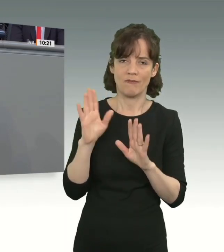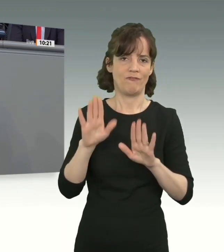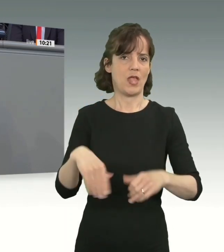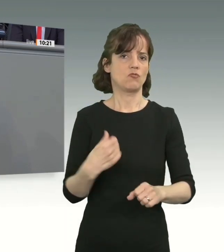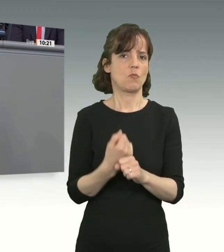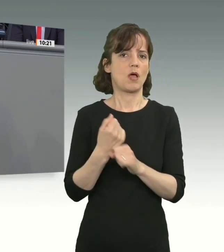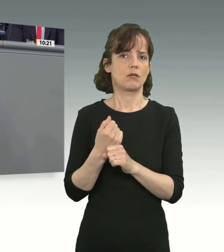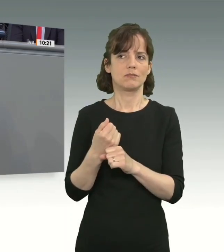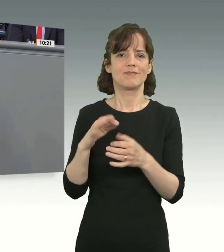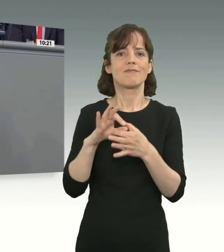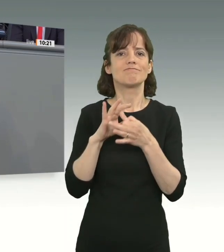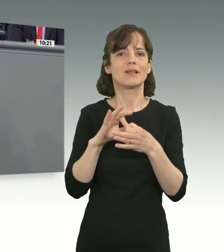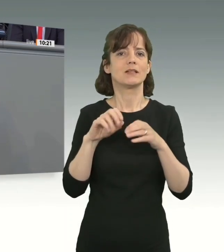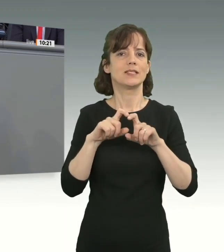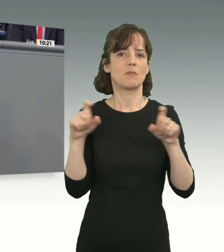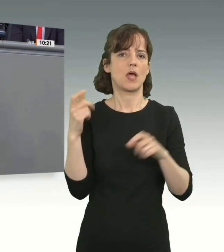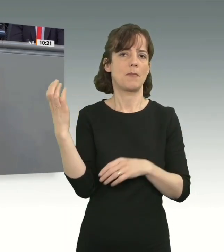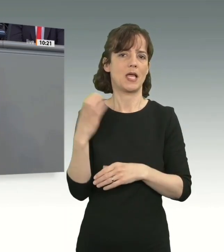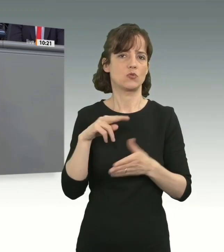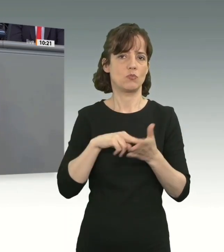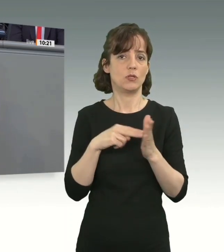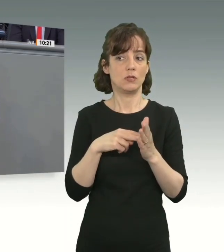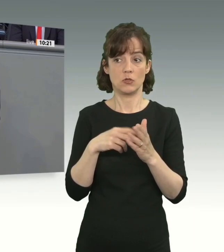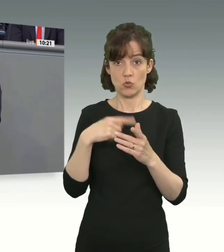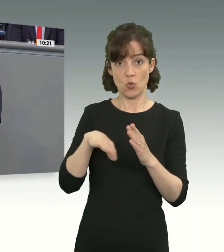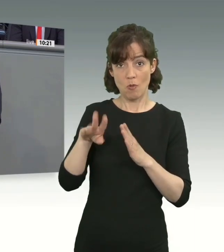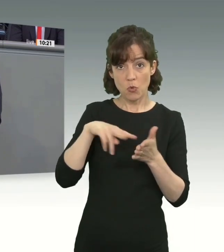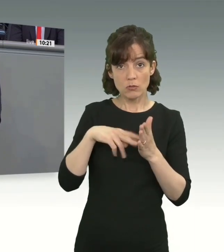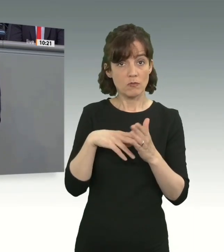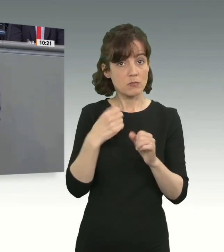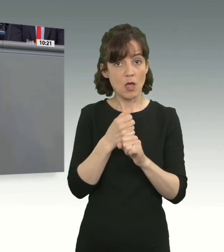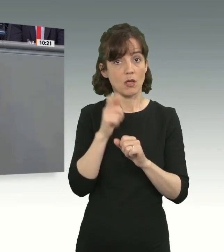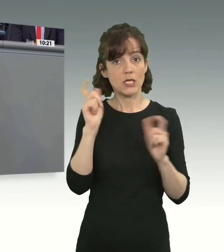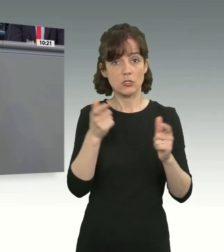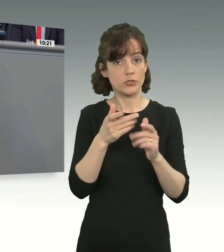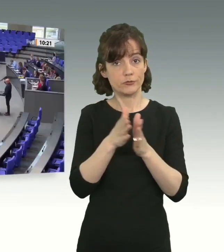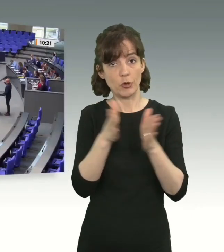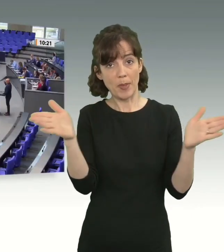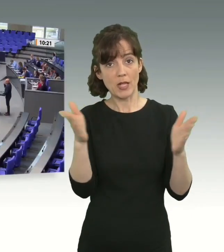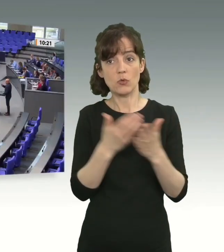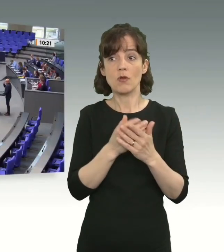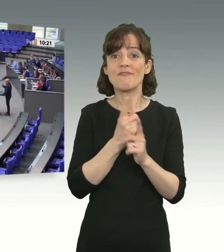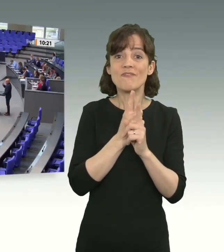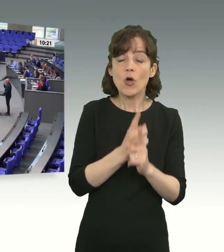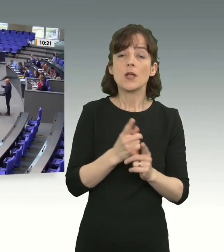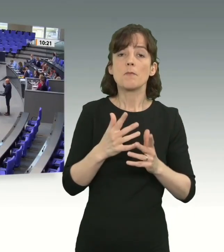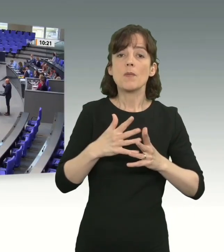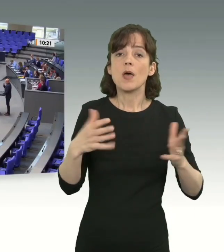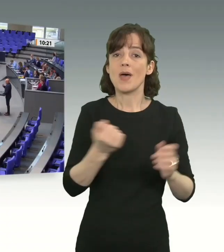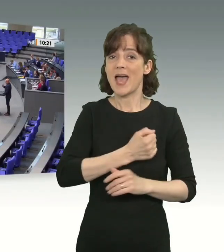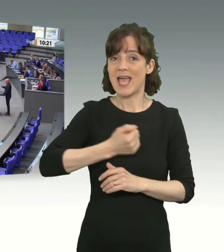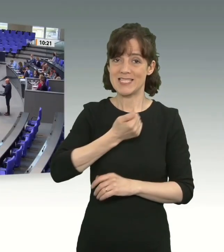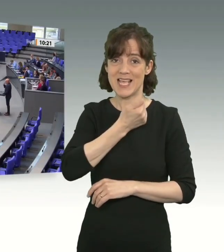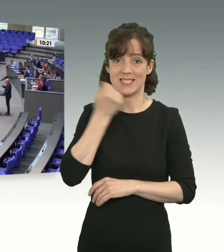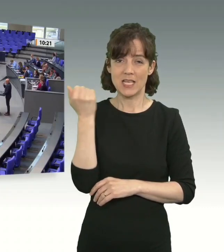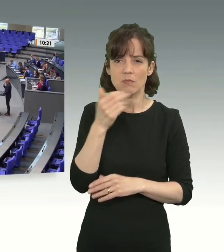Gesellschaft. Sie treiben damit Teile der Mitte unserer Gesellschaft in die Arme der Rechtsextremen. Sie tragen dafür die